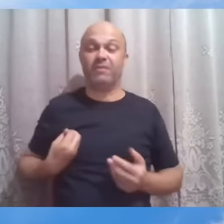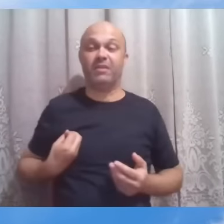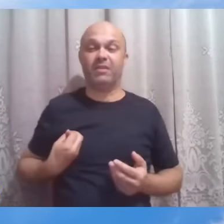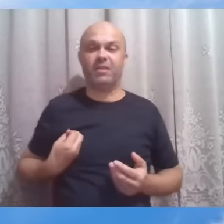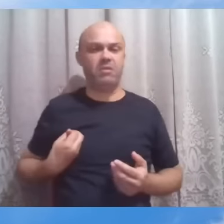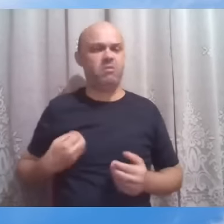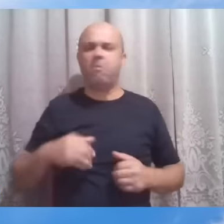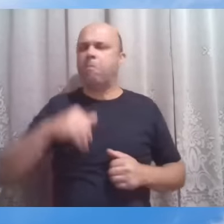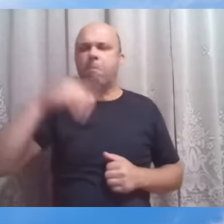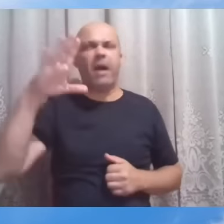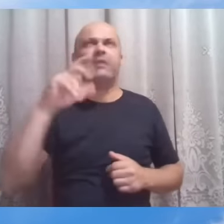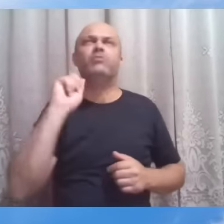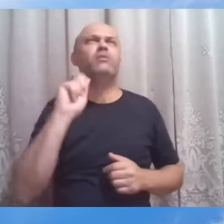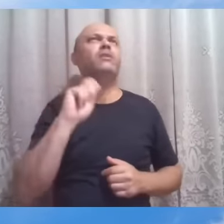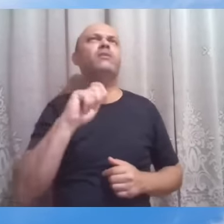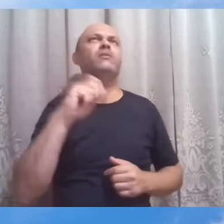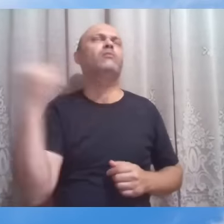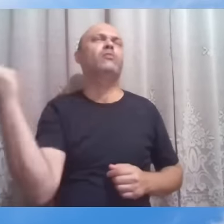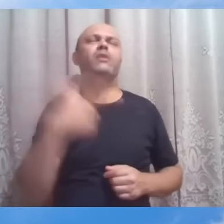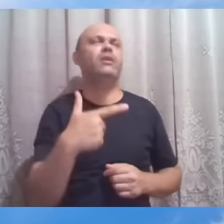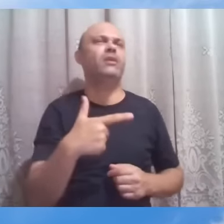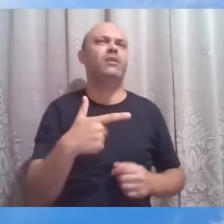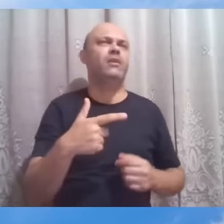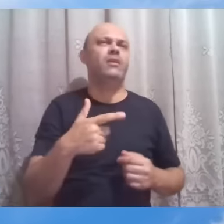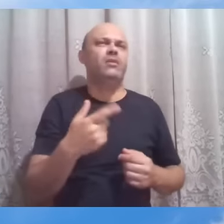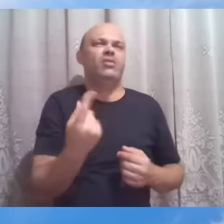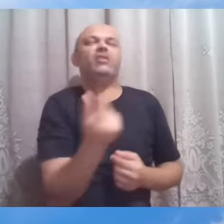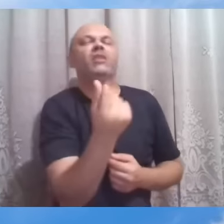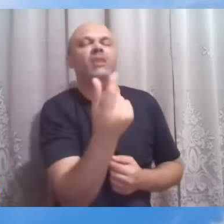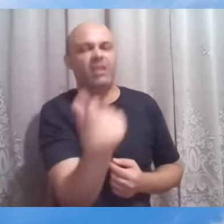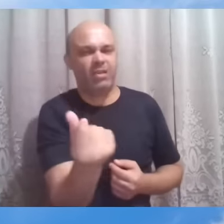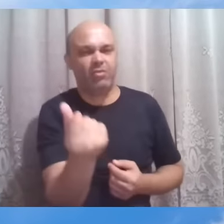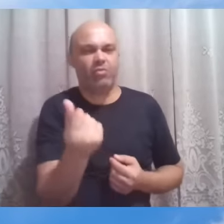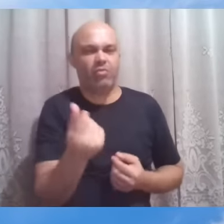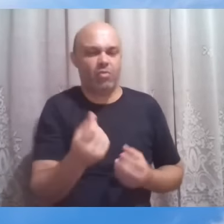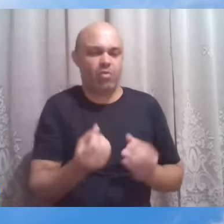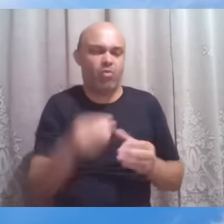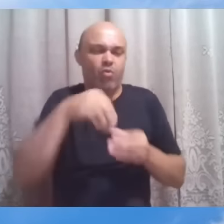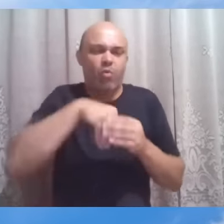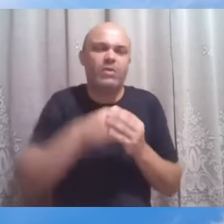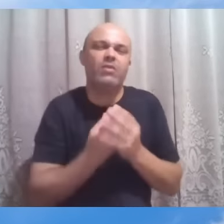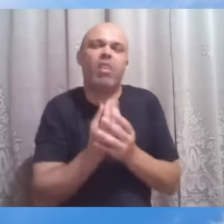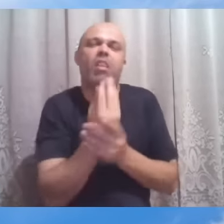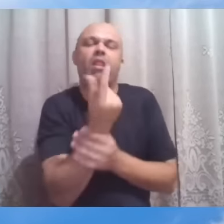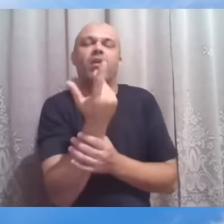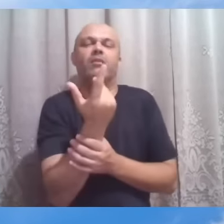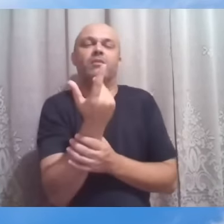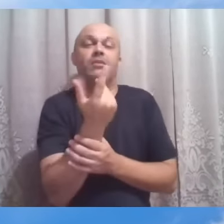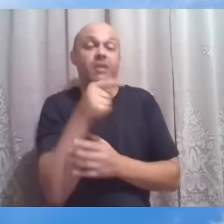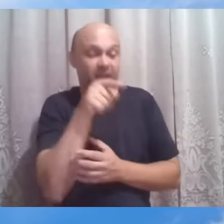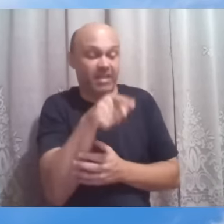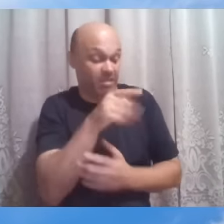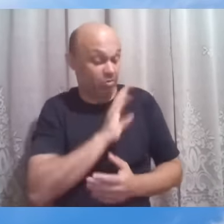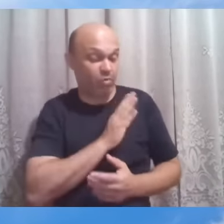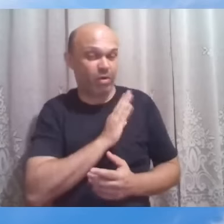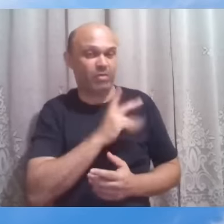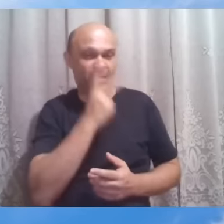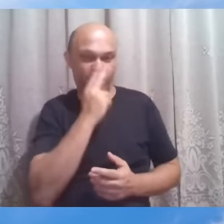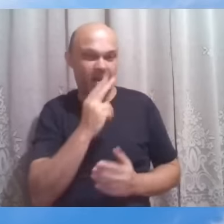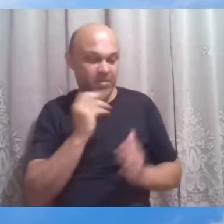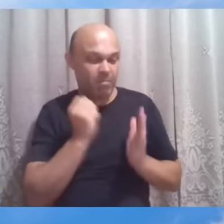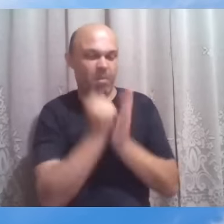e reconhecimentos, esses corações que entraram para a história como exemplos de